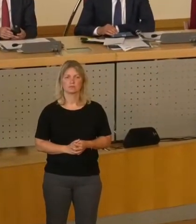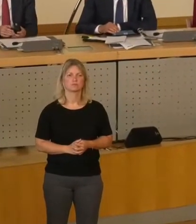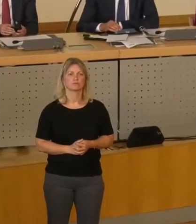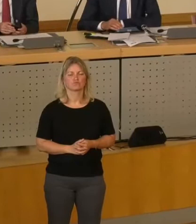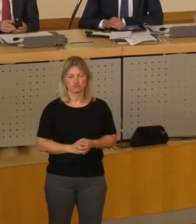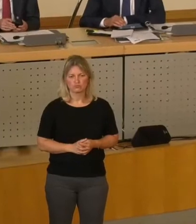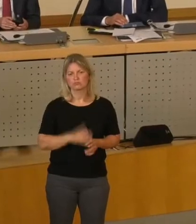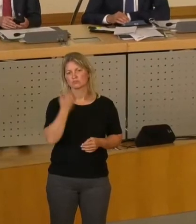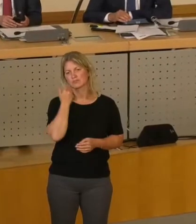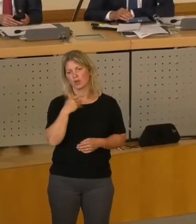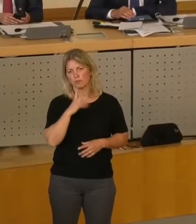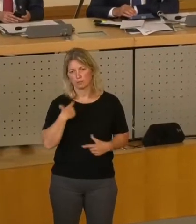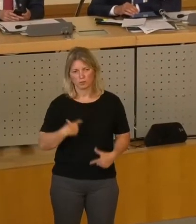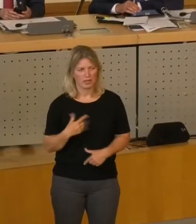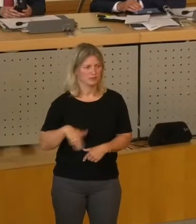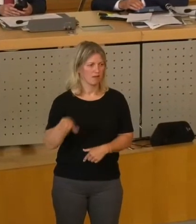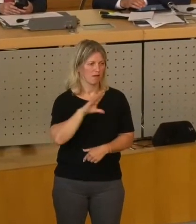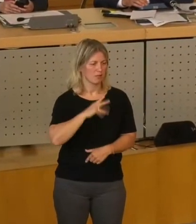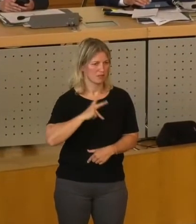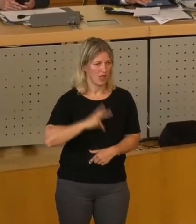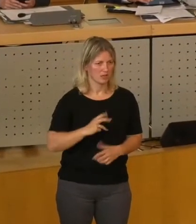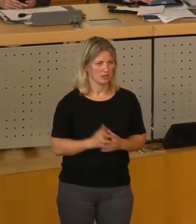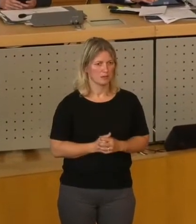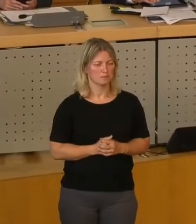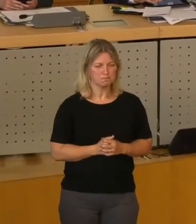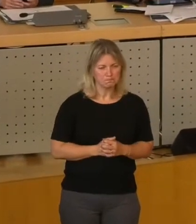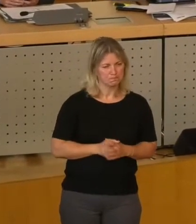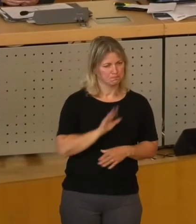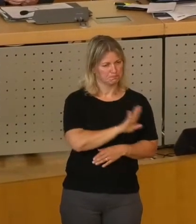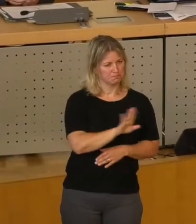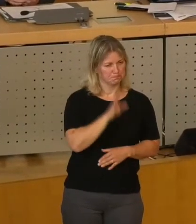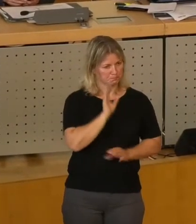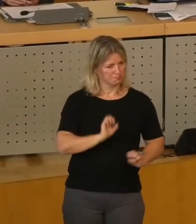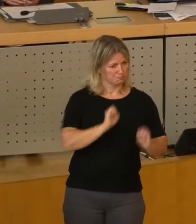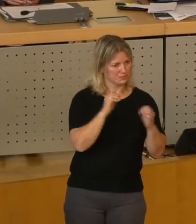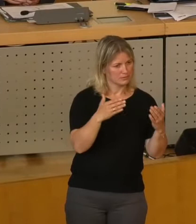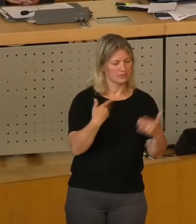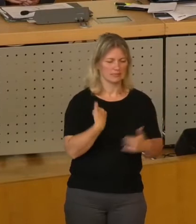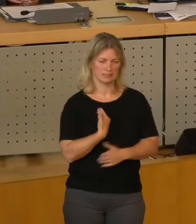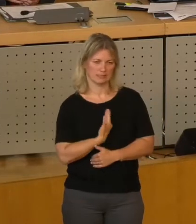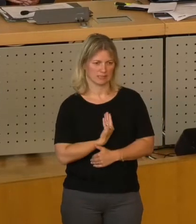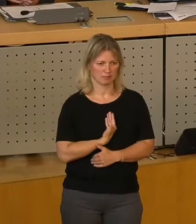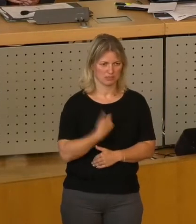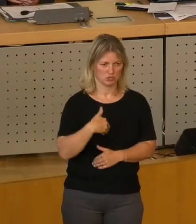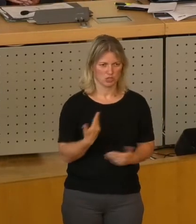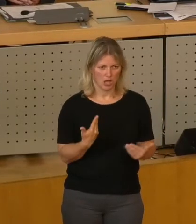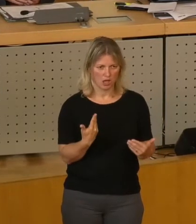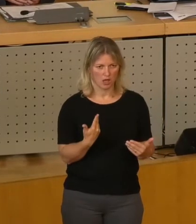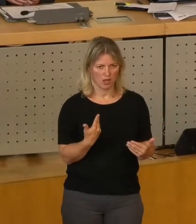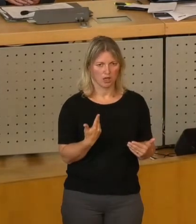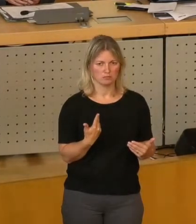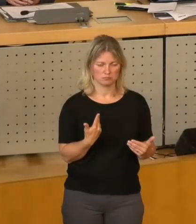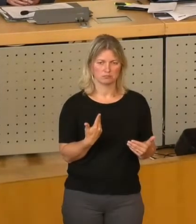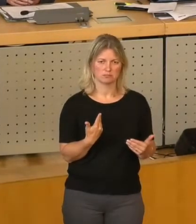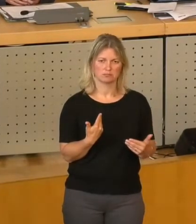Herr Oberbürgermeister, meine Damen und Herren, wir sind sehr skeptisch bei der Initiative, auch wenn man sicherlich über viele Informationen, die Sie